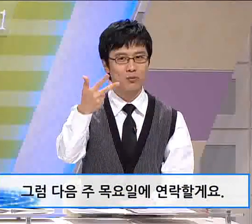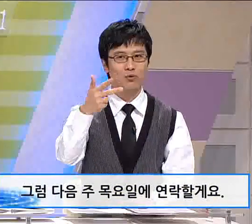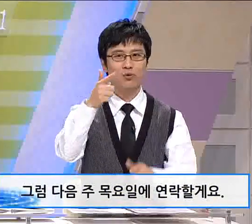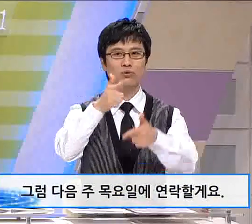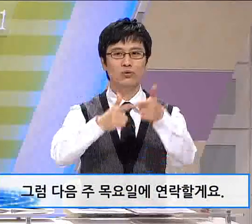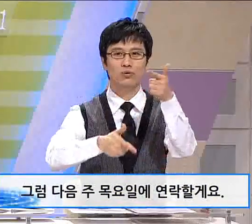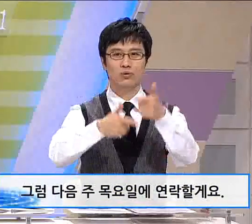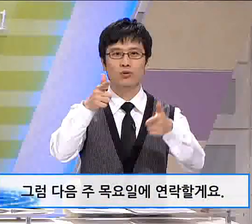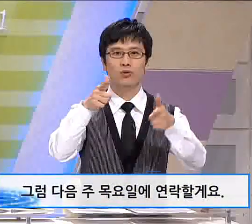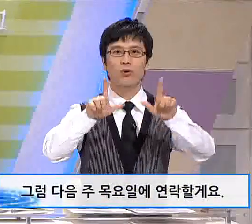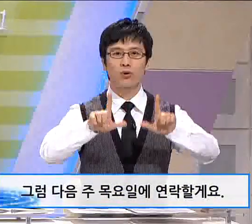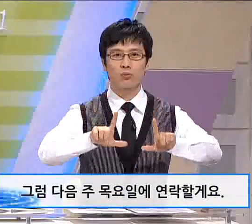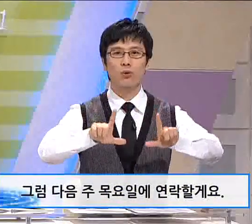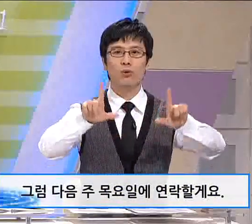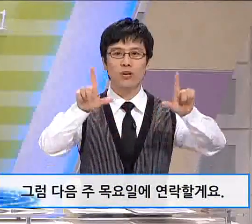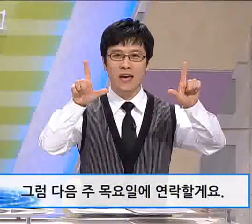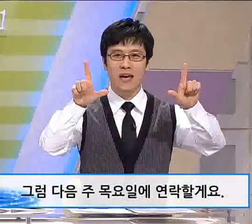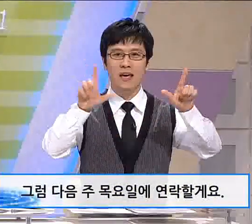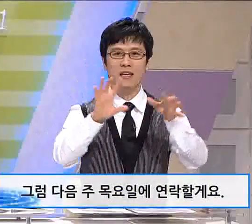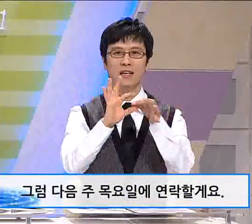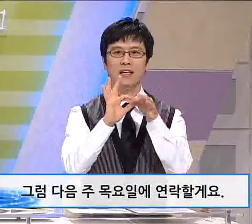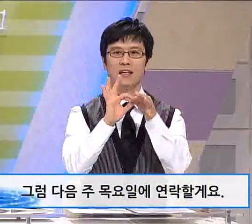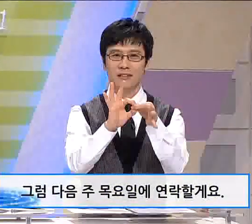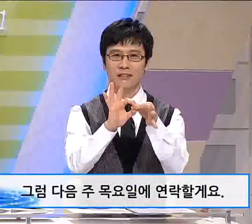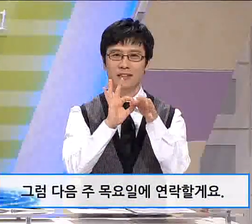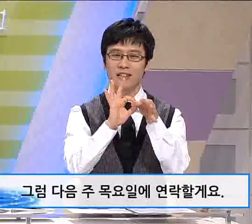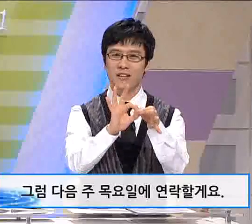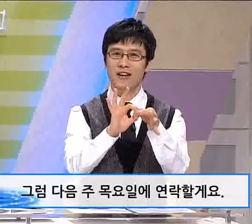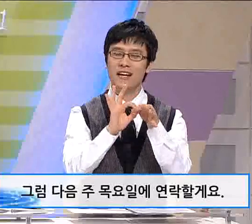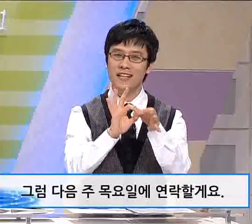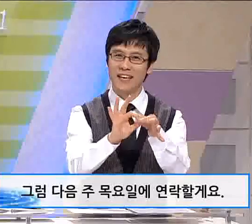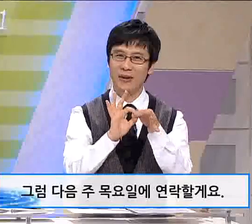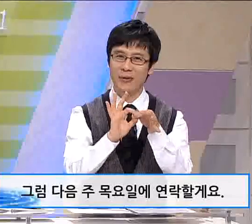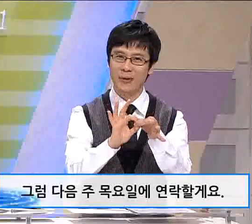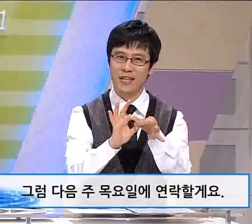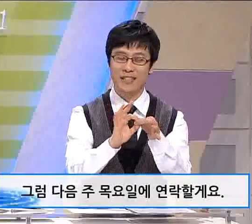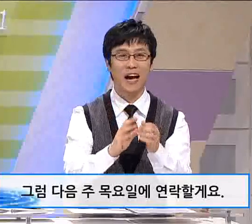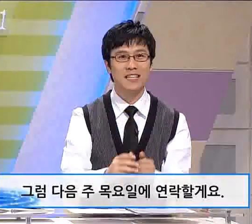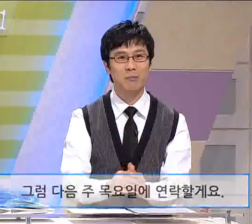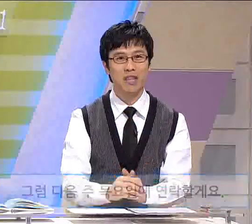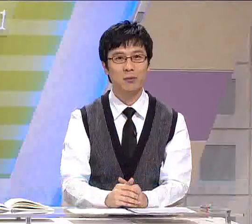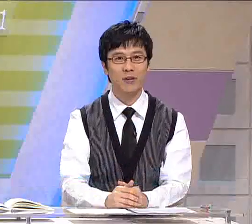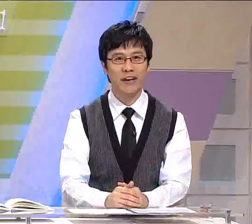주 목요일에 연락할게요. 자, 다 같이 한번 해볼까요?